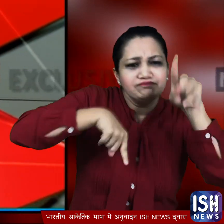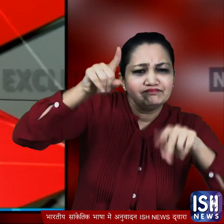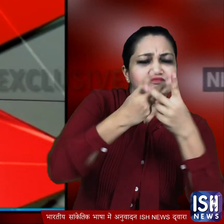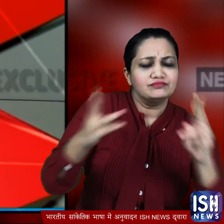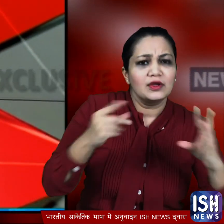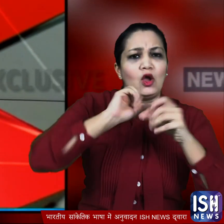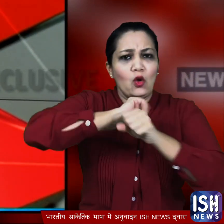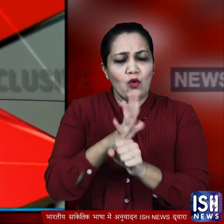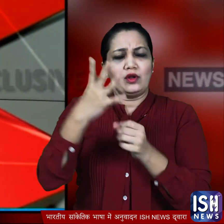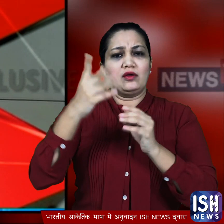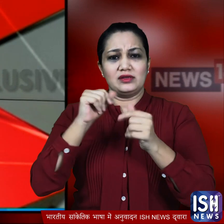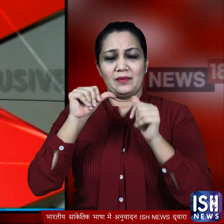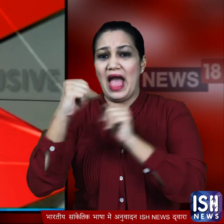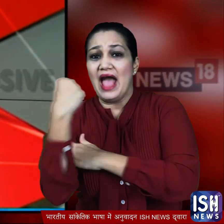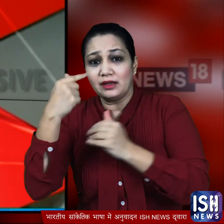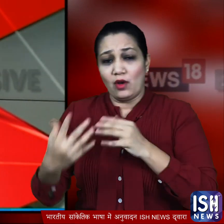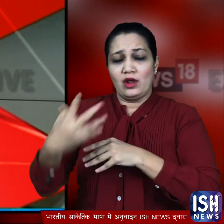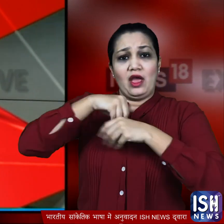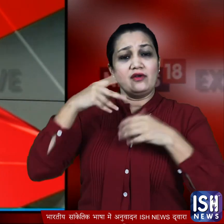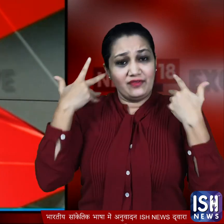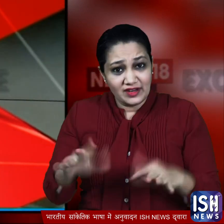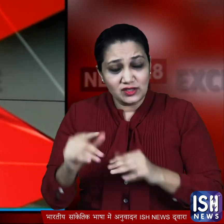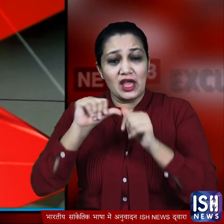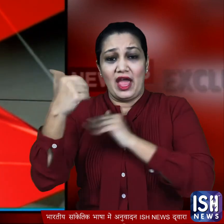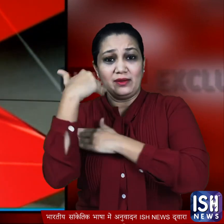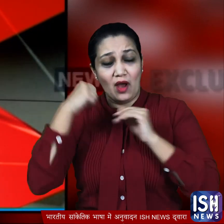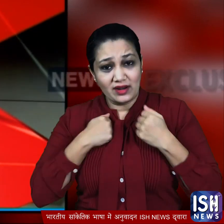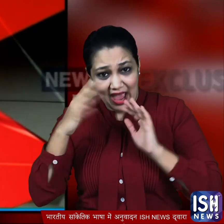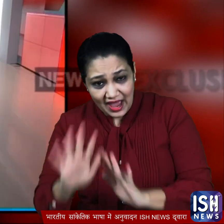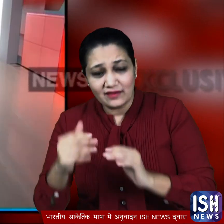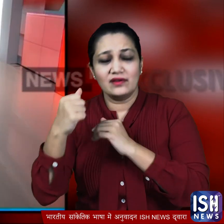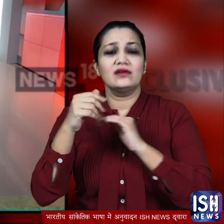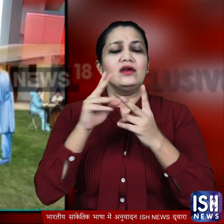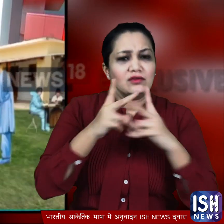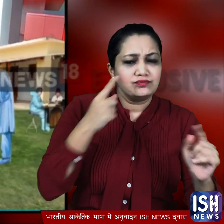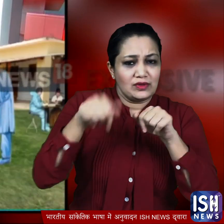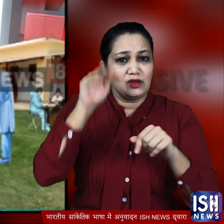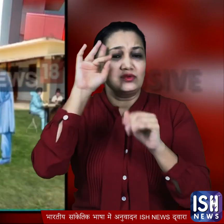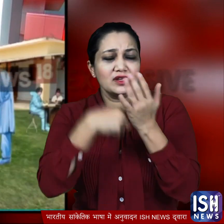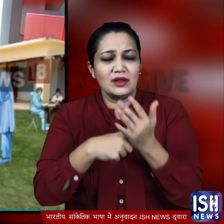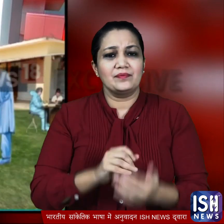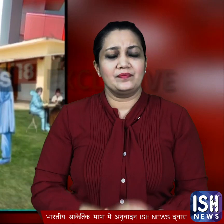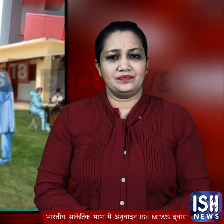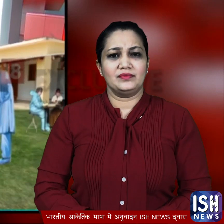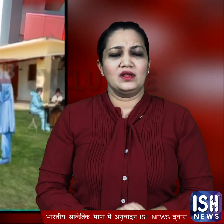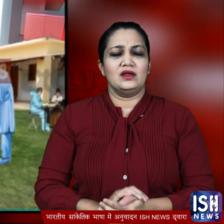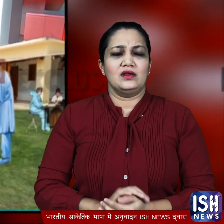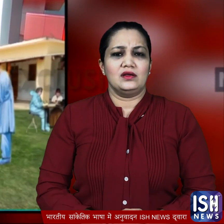वारस से लड़ने वाली एंटी बाड़ी बन चुकी न्यूजेटीन के रवी सिंग की रिपोर्ट है कि इस बार होने वाले सेरो सर्वे में आदे सैंपल